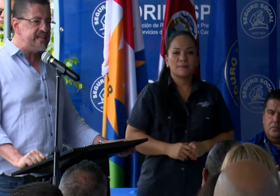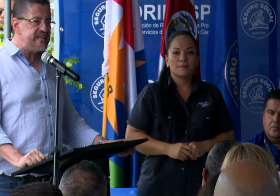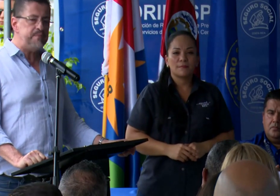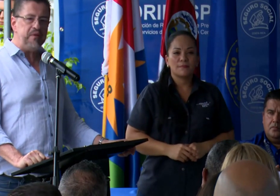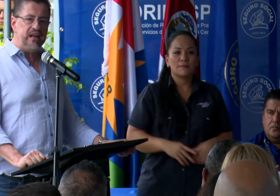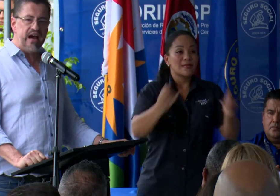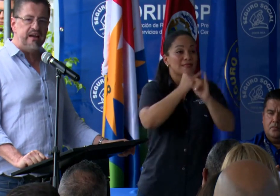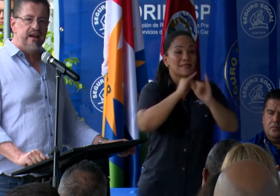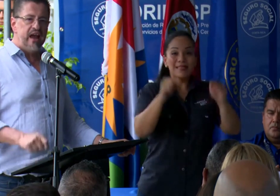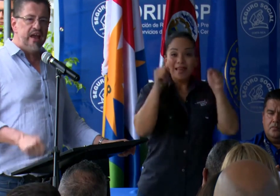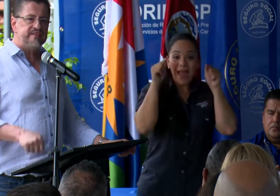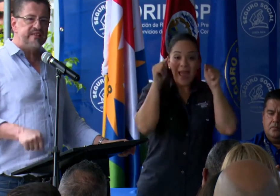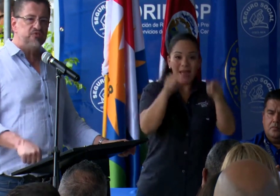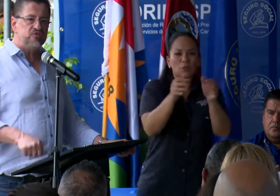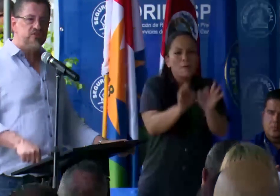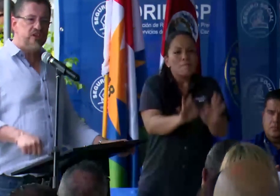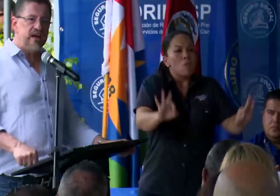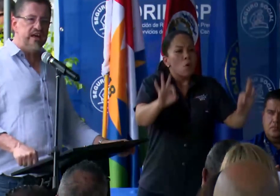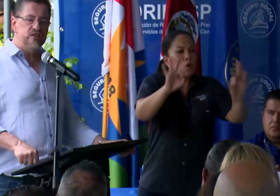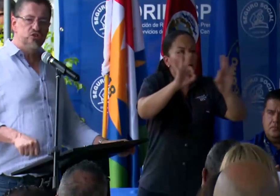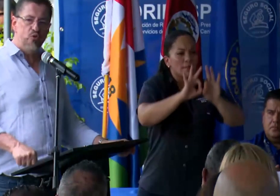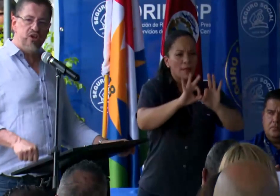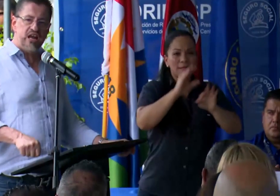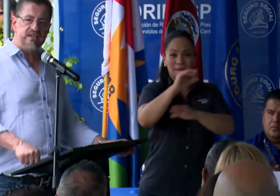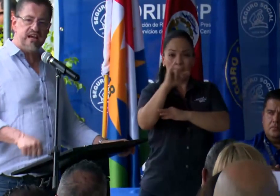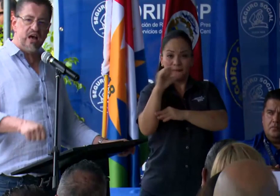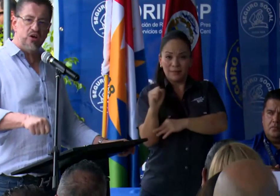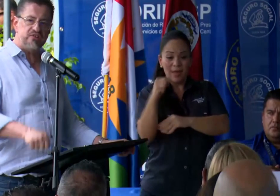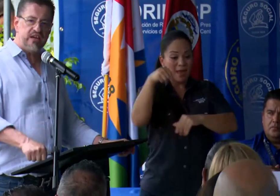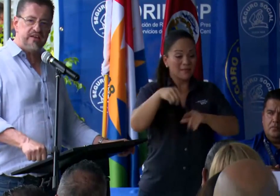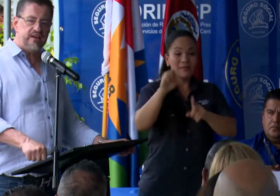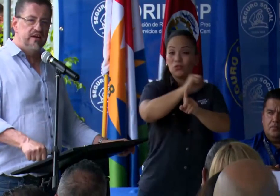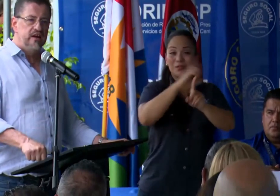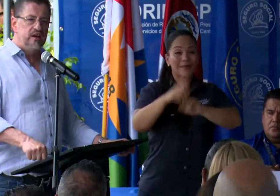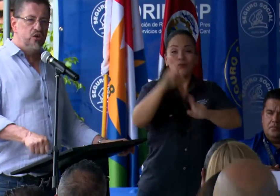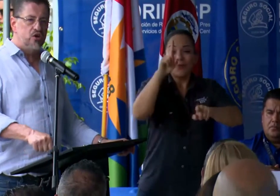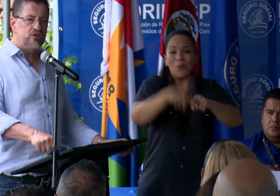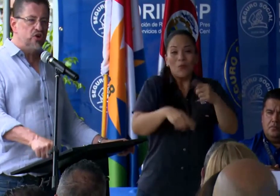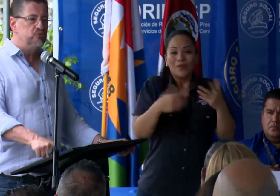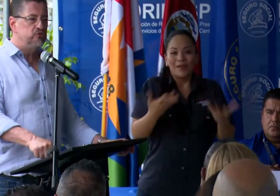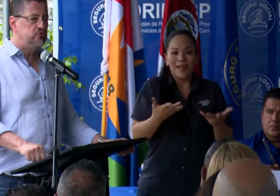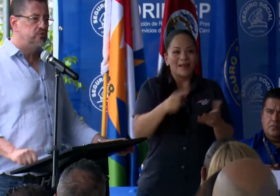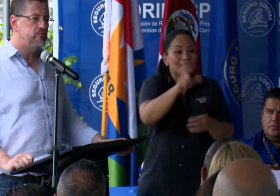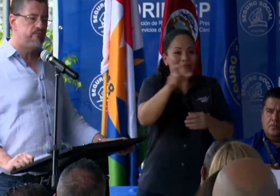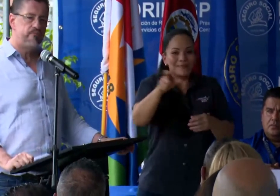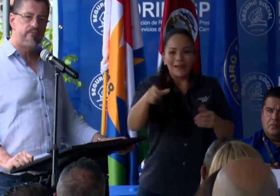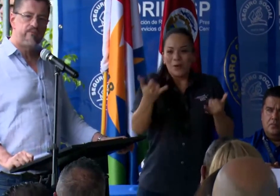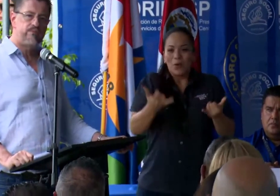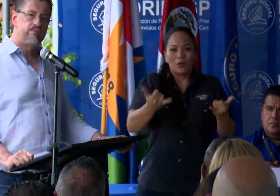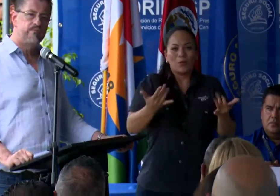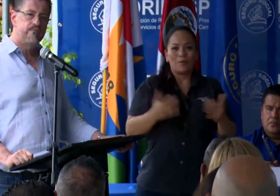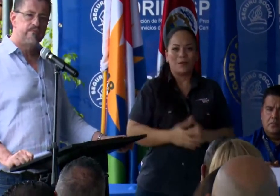Si en ese pilar, esta sociedad no hubiera llegado a ser lo que somos.